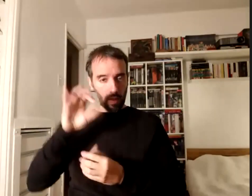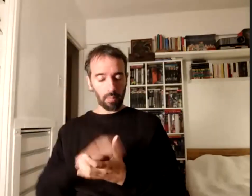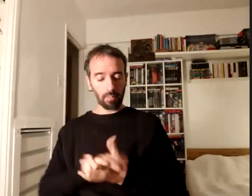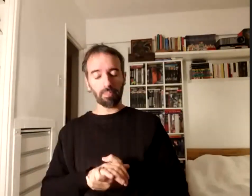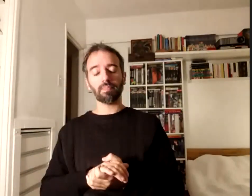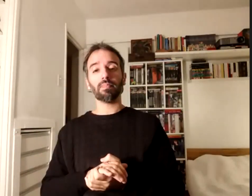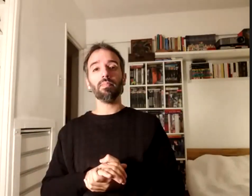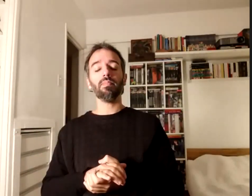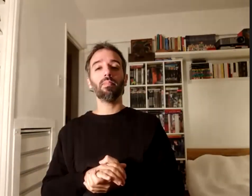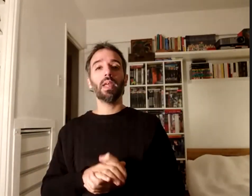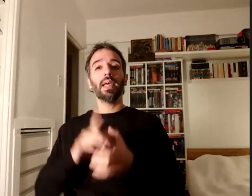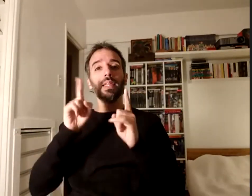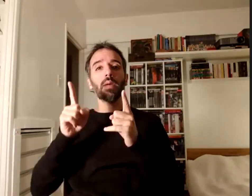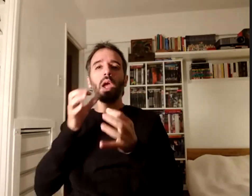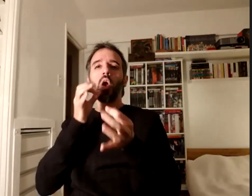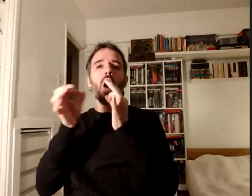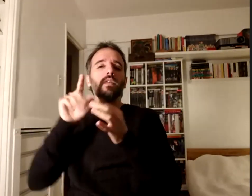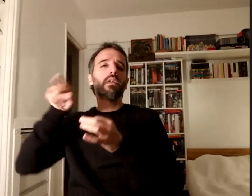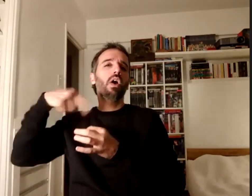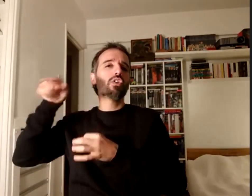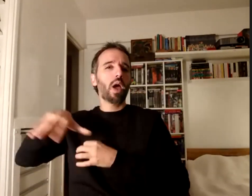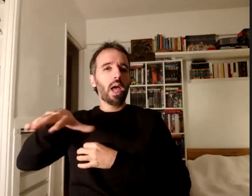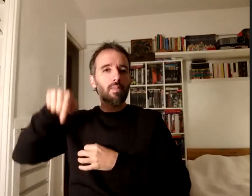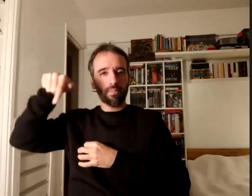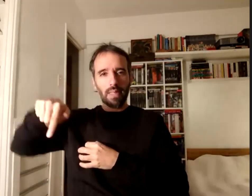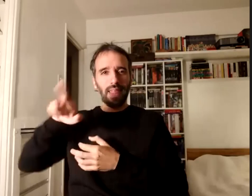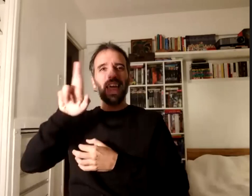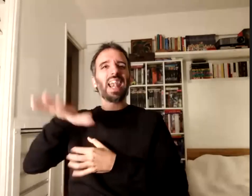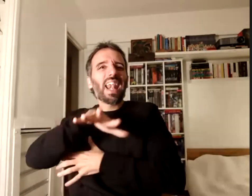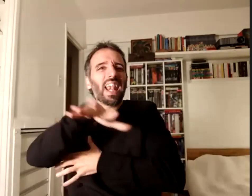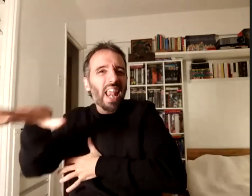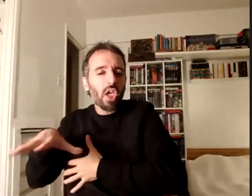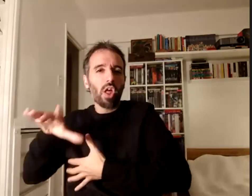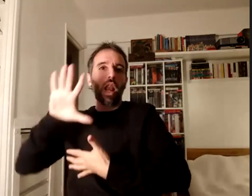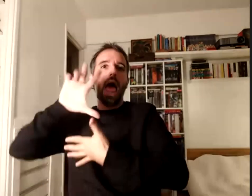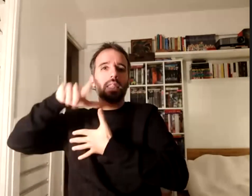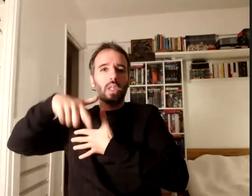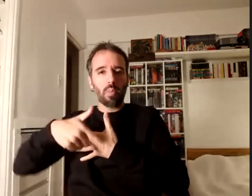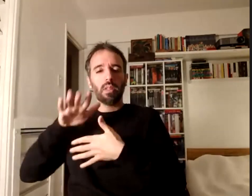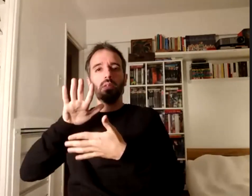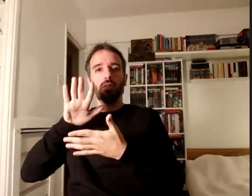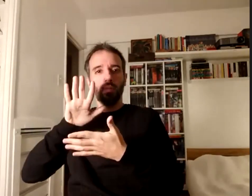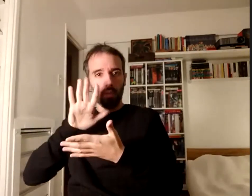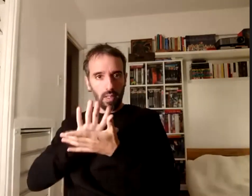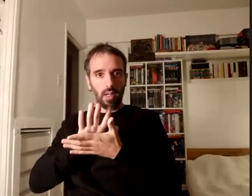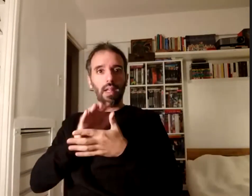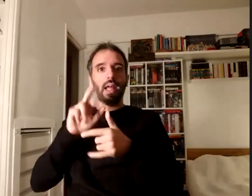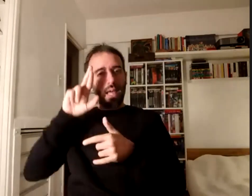con otros espacios de la región de Latinoamérica a través de la Red Latinoamericana y del Caribe de